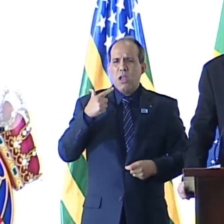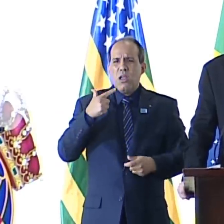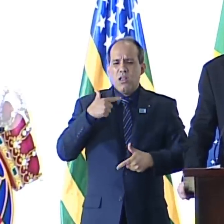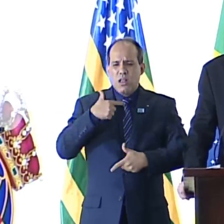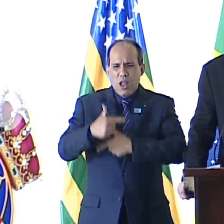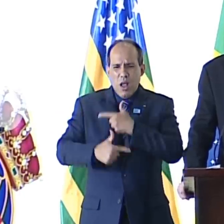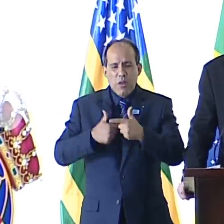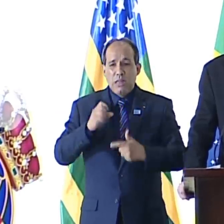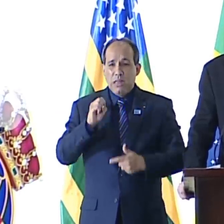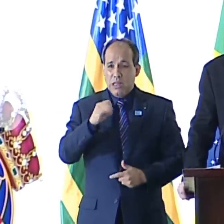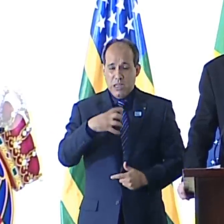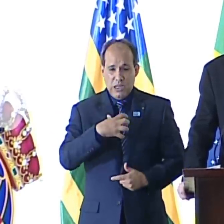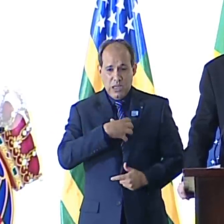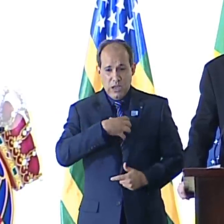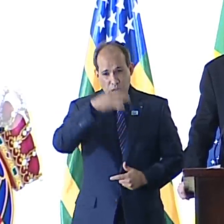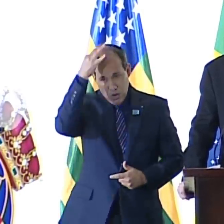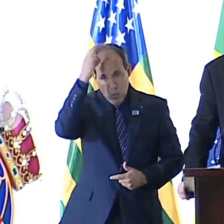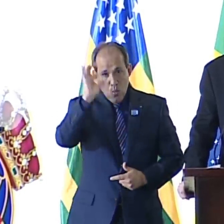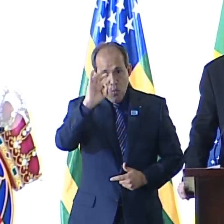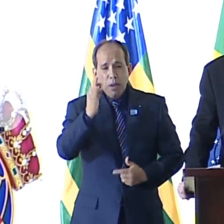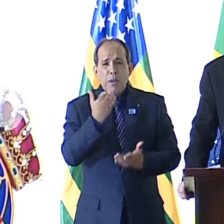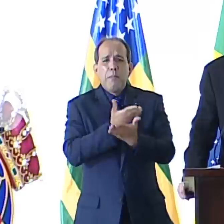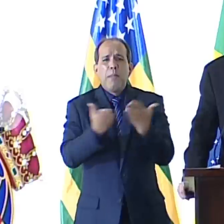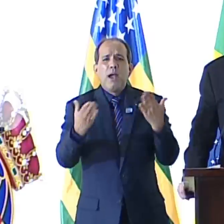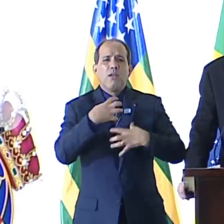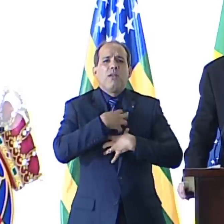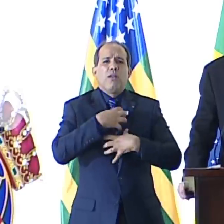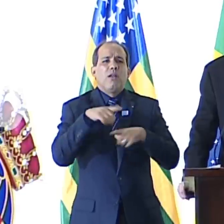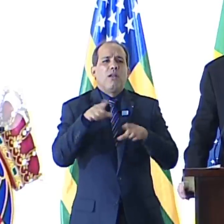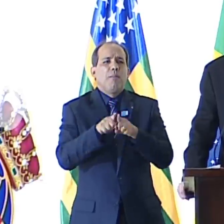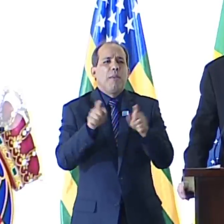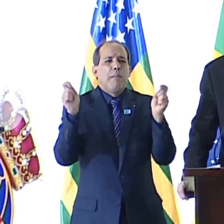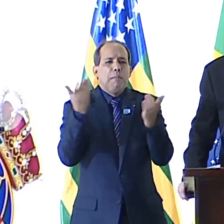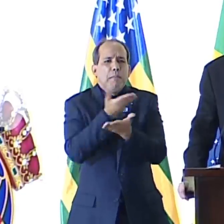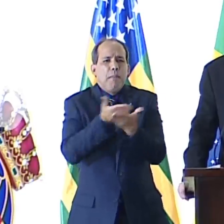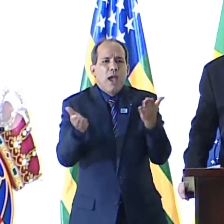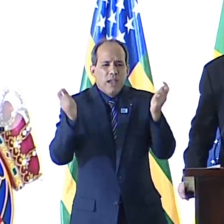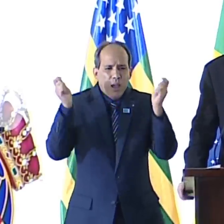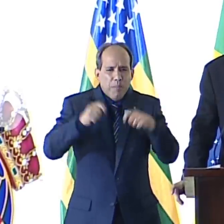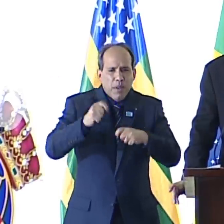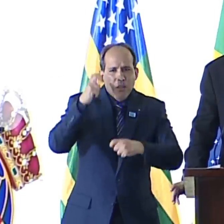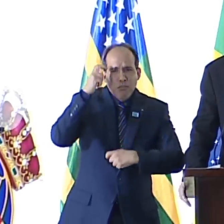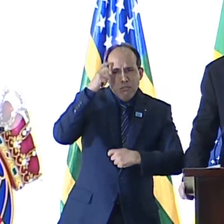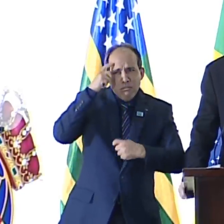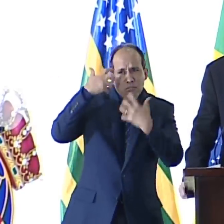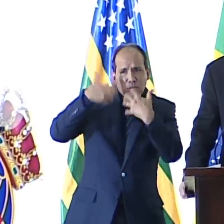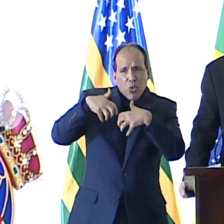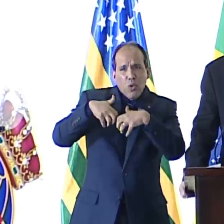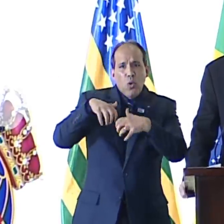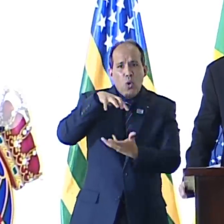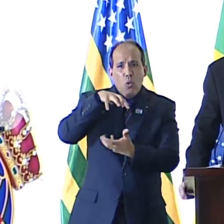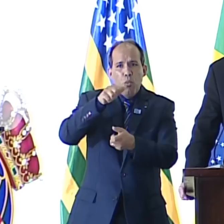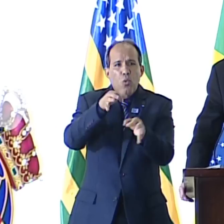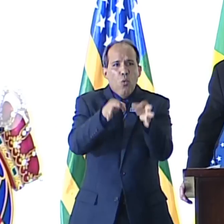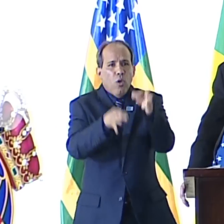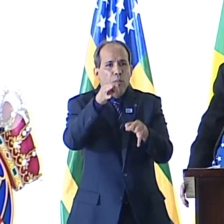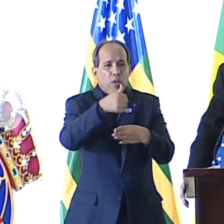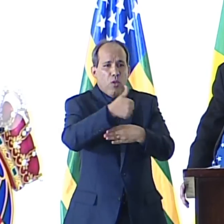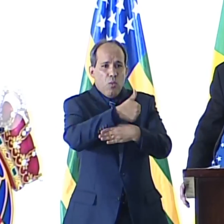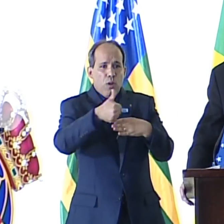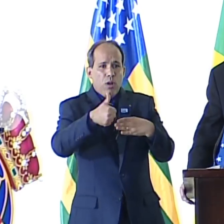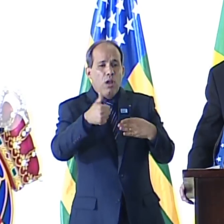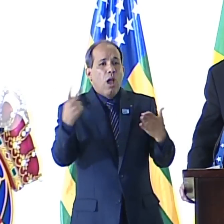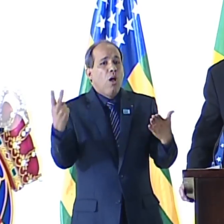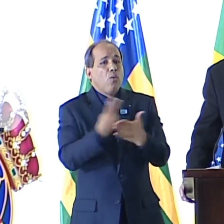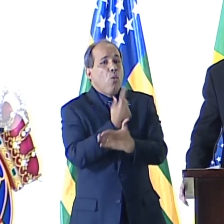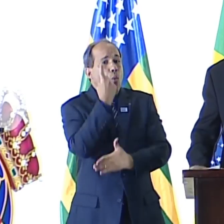Sem a espiritualidade, o homem perde o bom senso e a capacidade de navegar num mundo de difíceis julgamentos morais, caindo em um